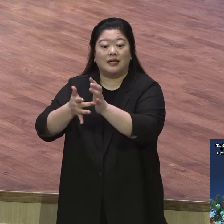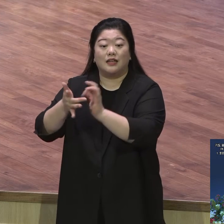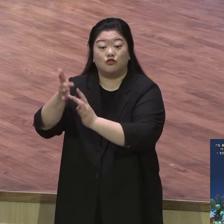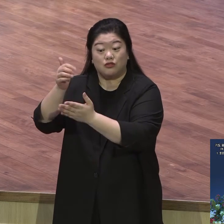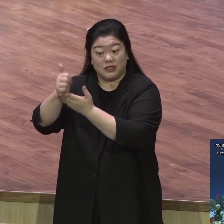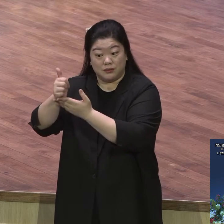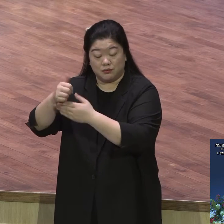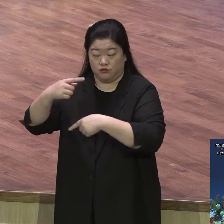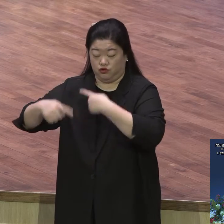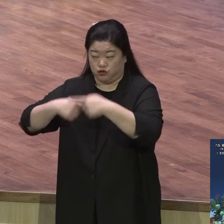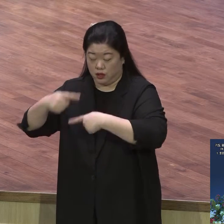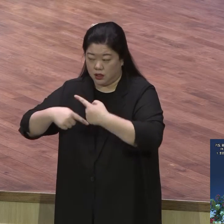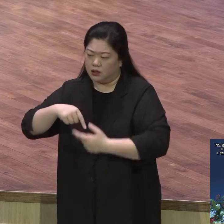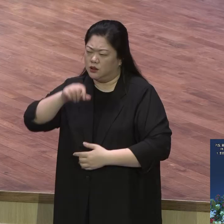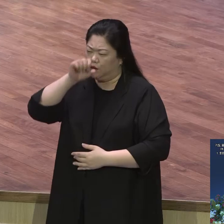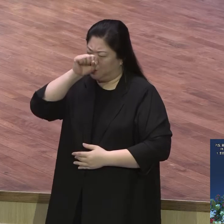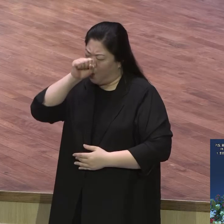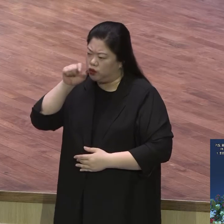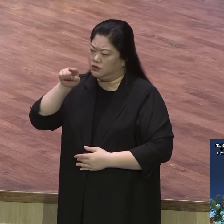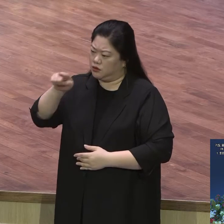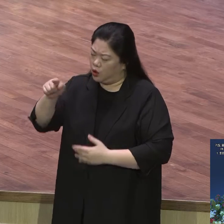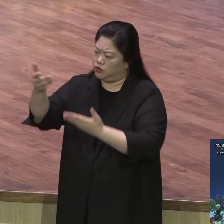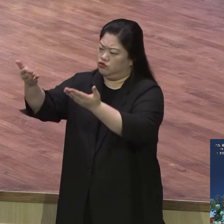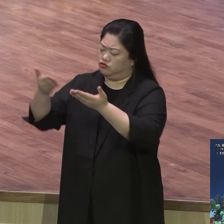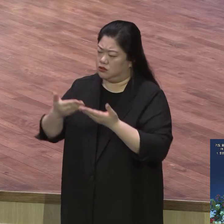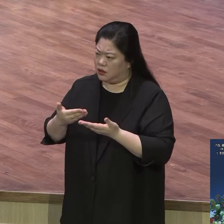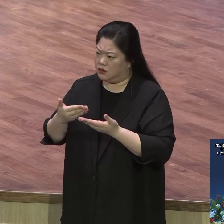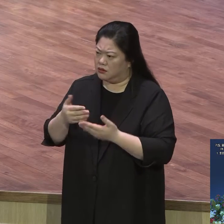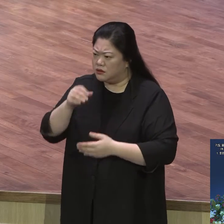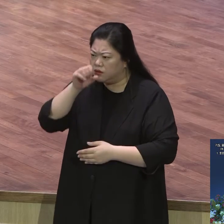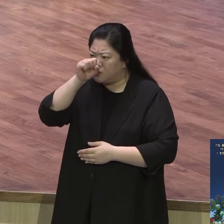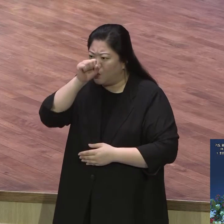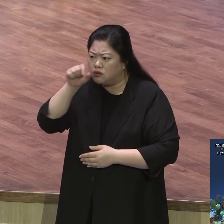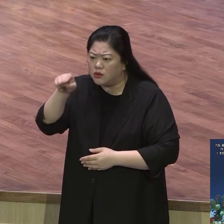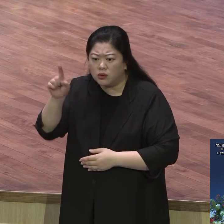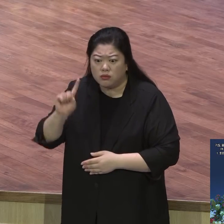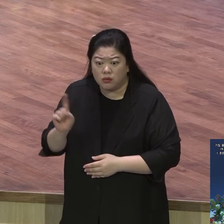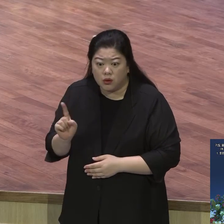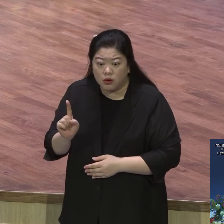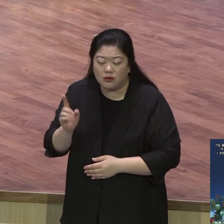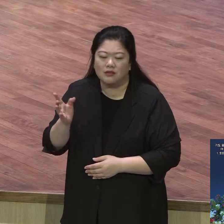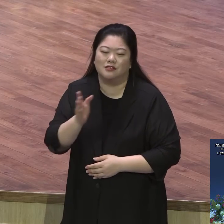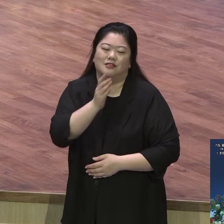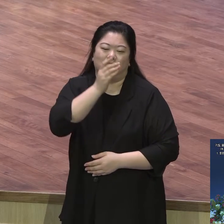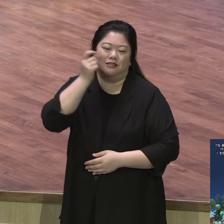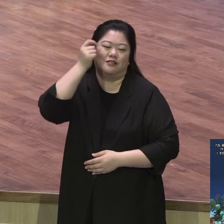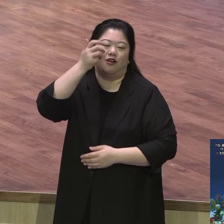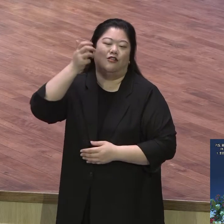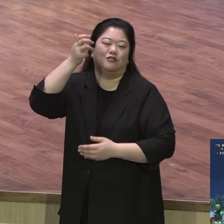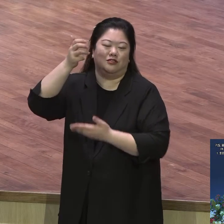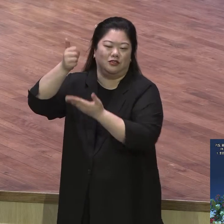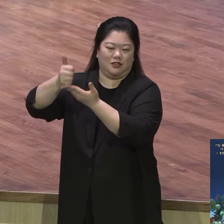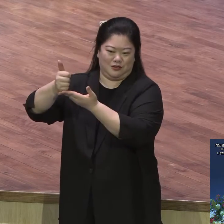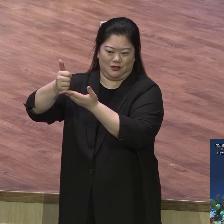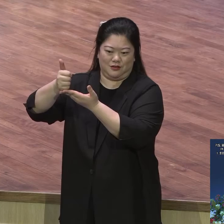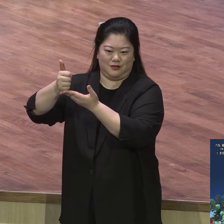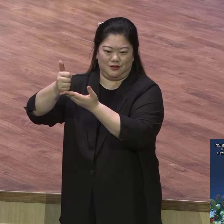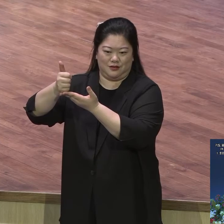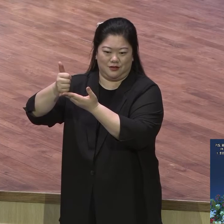뭐예요 좋은 것은 뭐가 좋은 겁니까 그것이 바로 성령이세요 기도할 때 무슨 일이